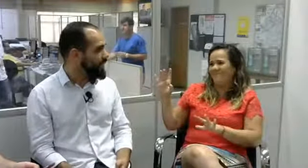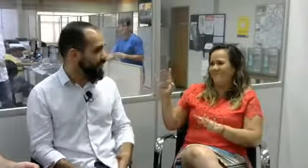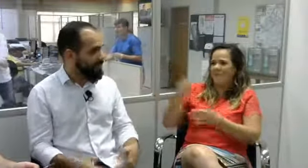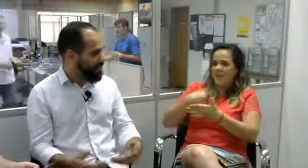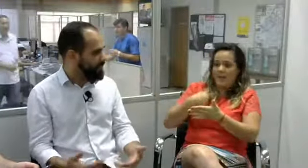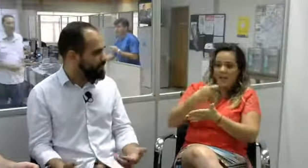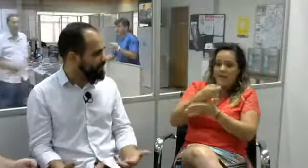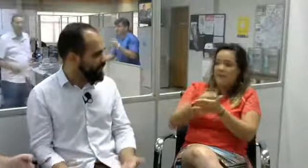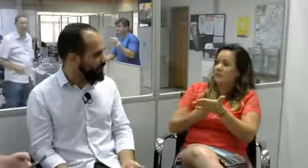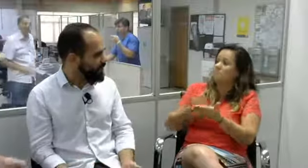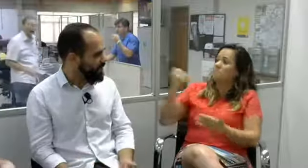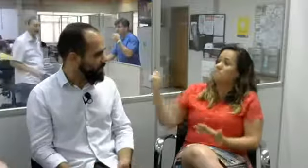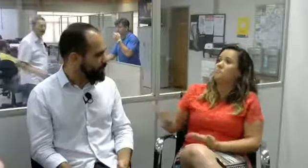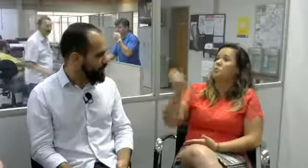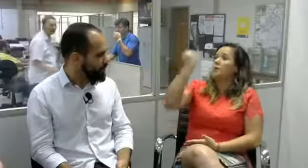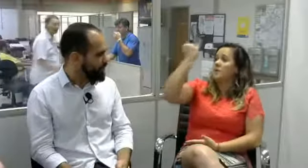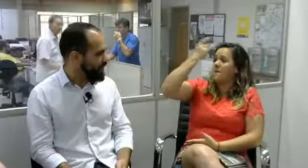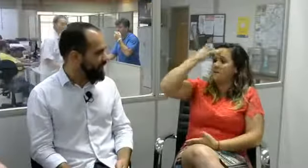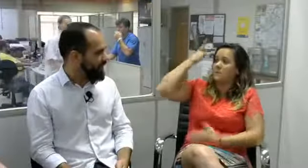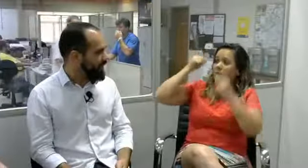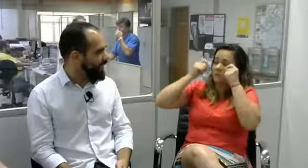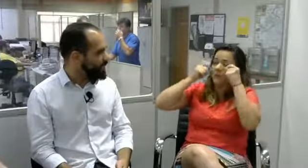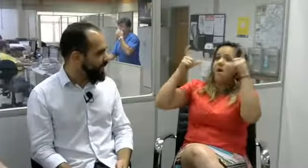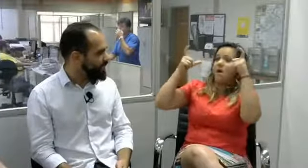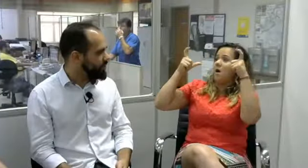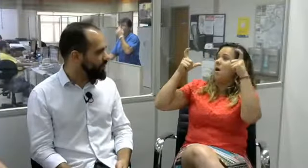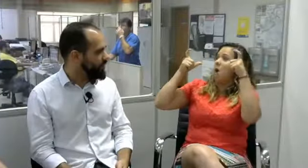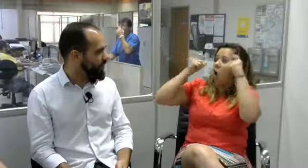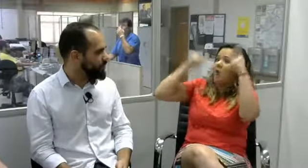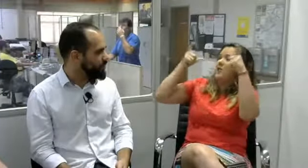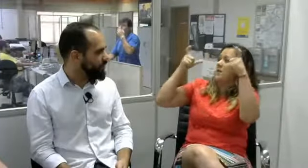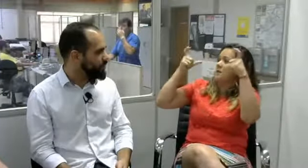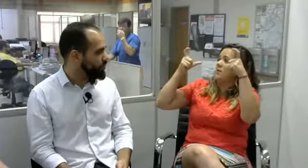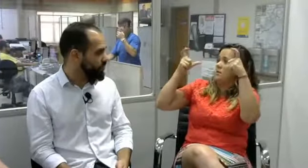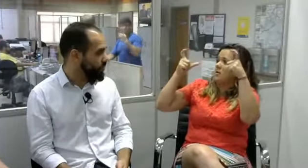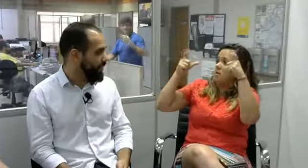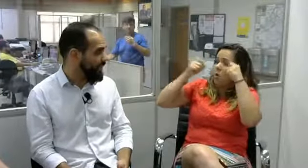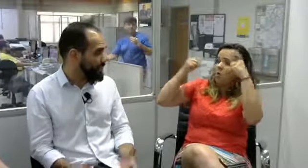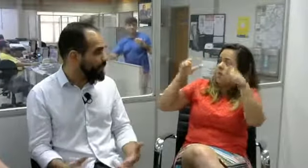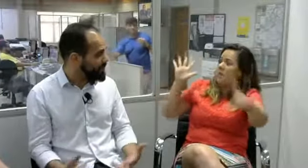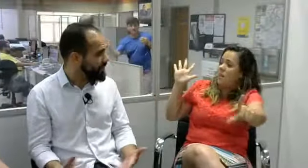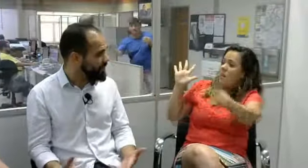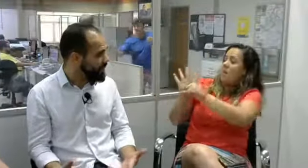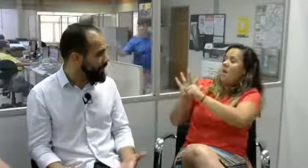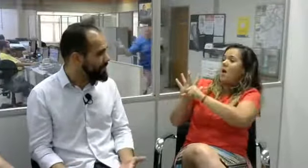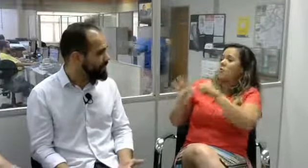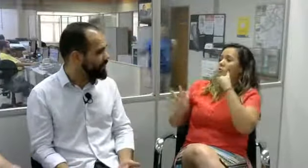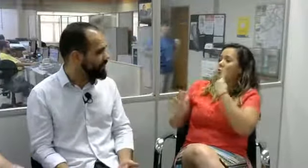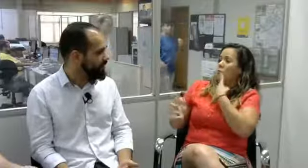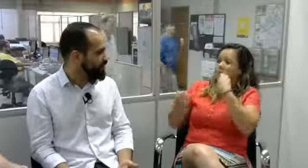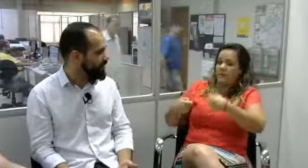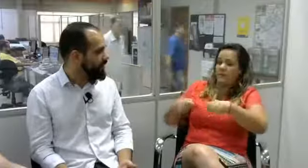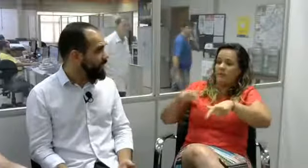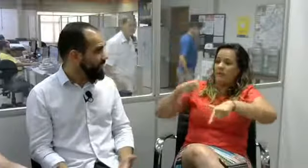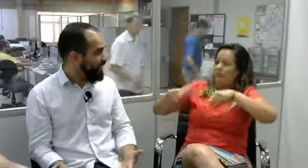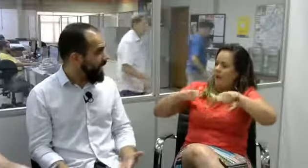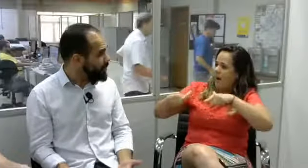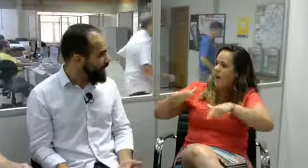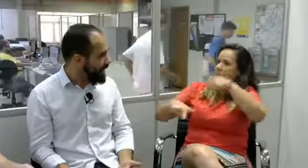Talvez as pessoas estavam esperando isso. E, de repente, nós tivemos um assunto que as pessoas precisam também prestar atenção, que já é uma lei,